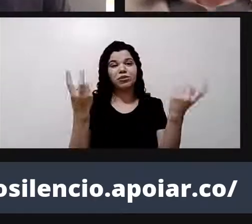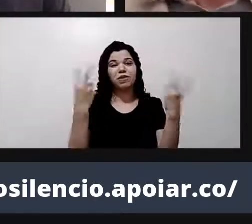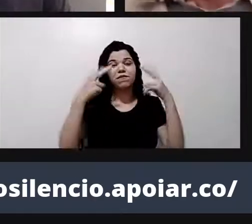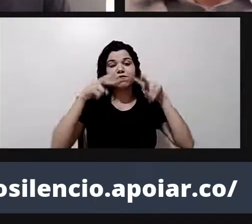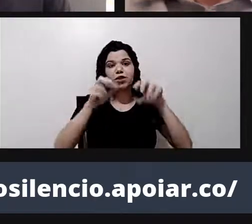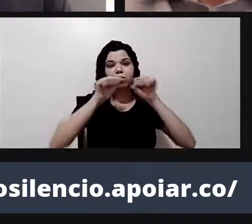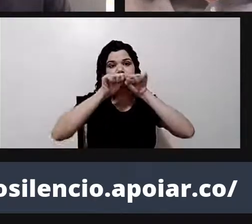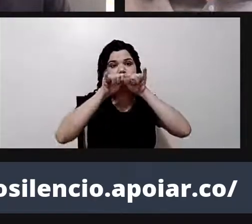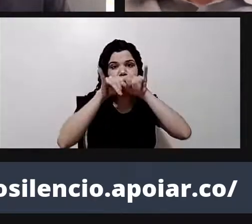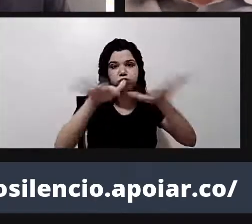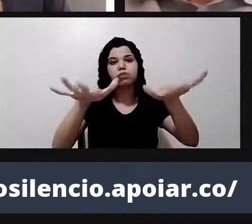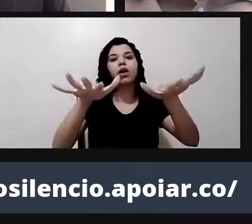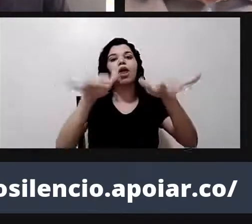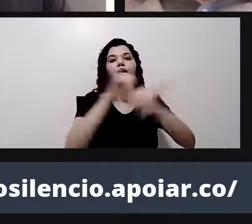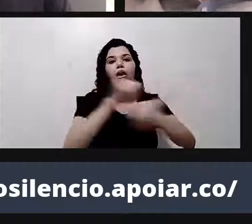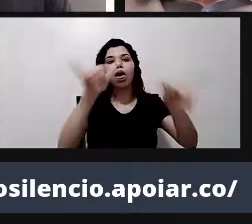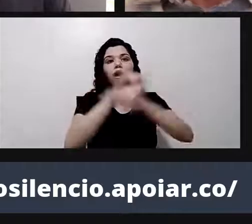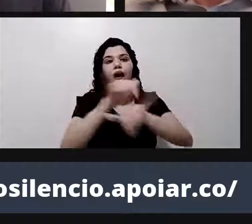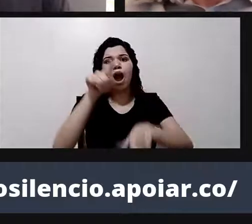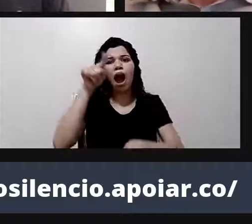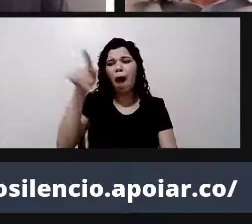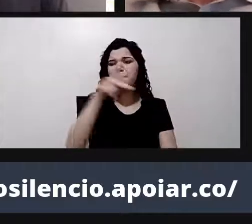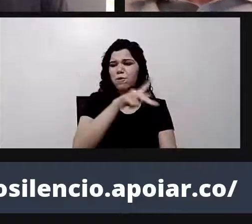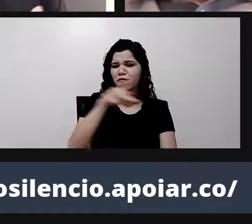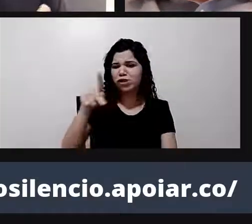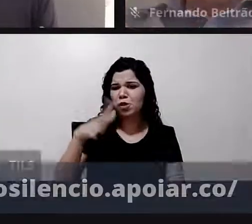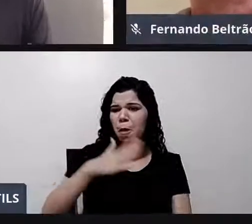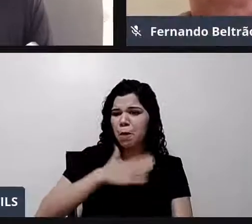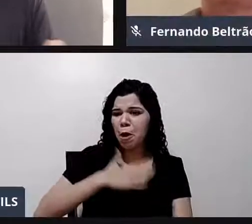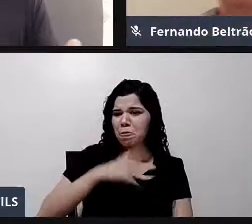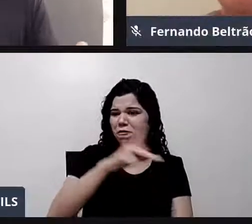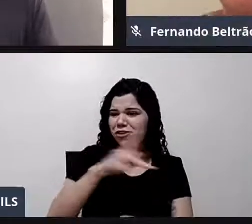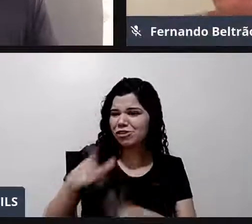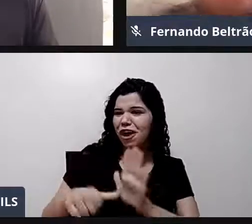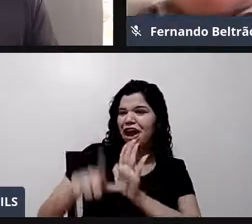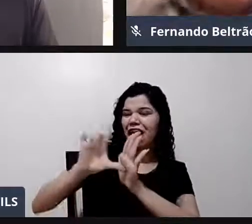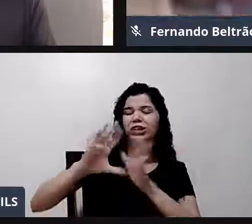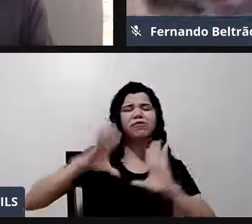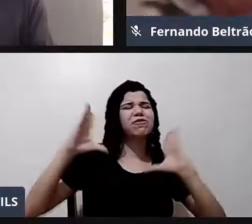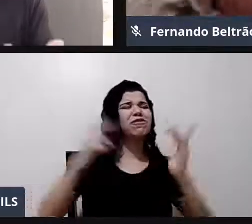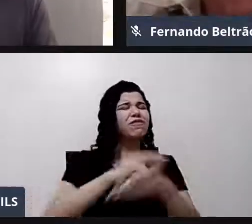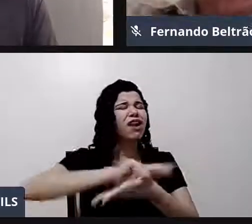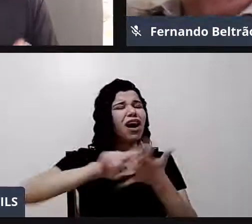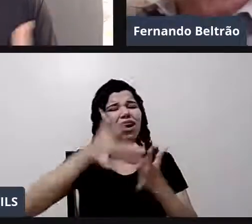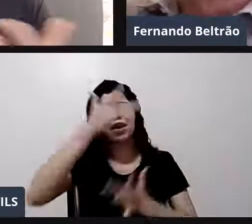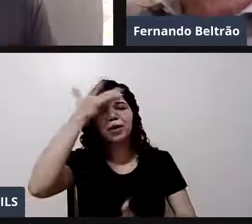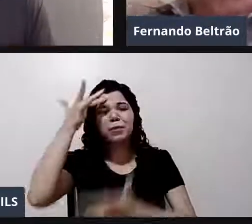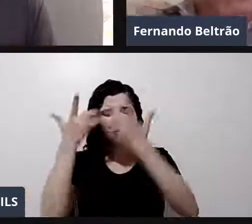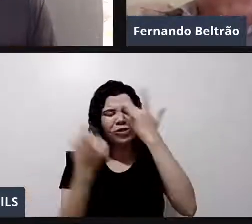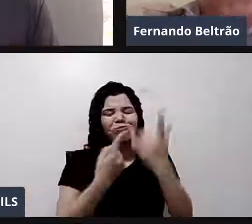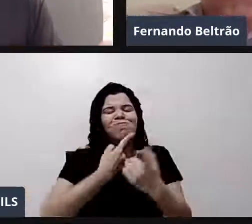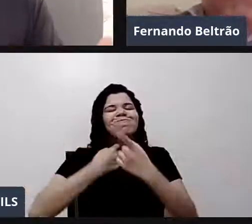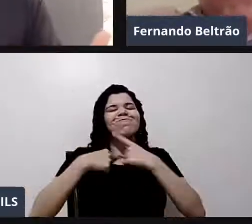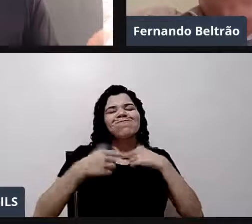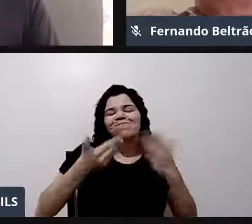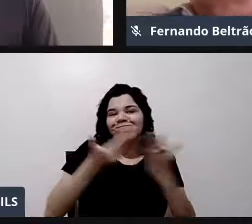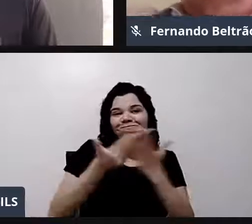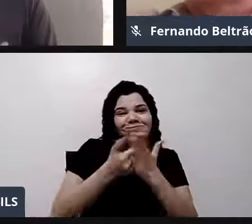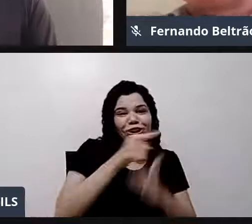sem falar, ele foi professor, outra pessoa, muita gente que tenha desejo de estudar com o senhor e não teve oportunidade por